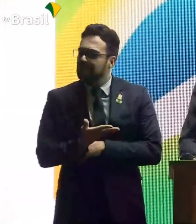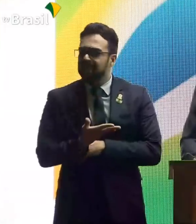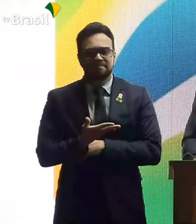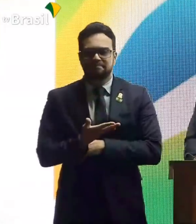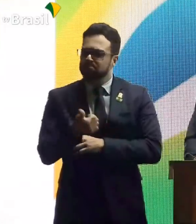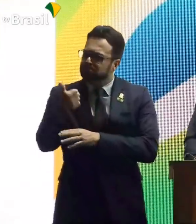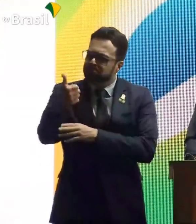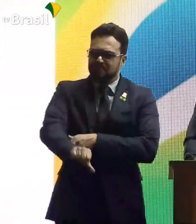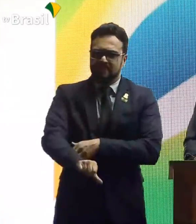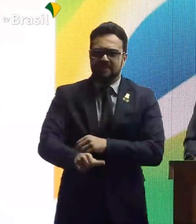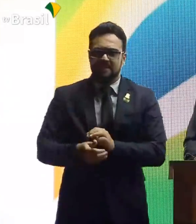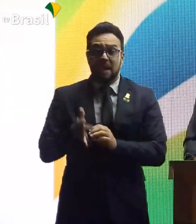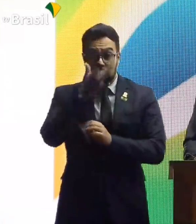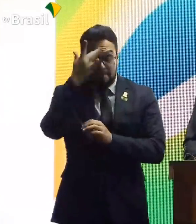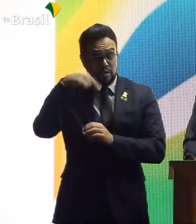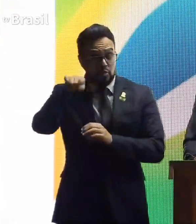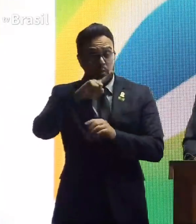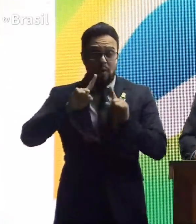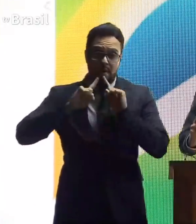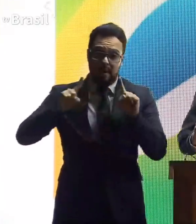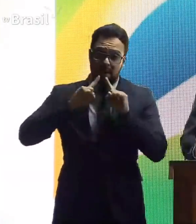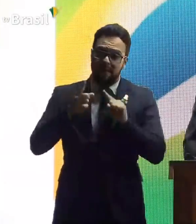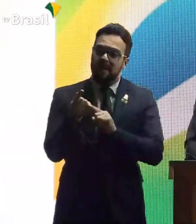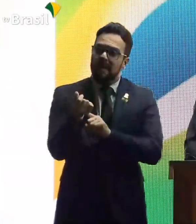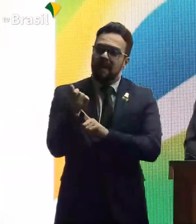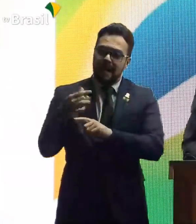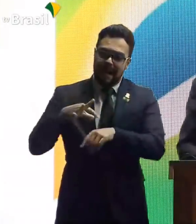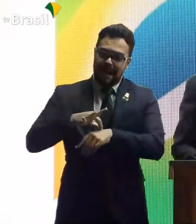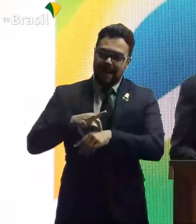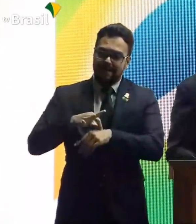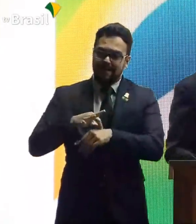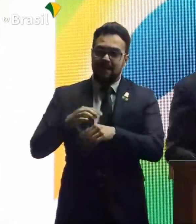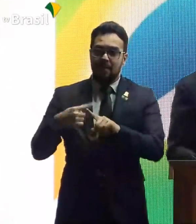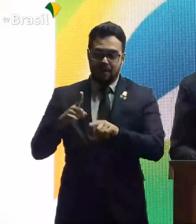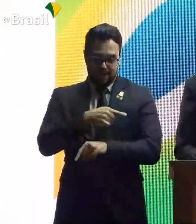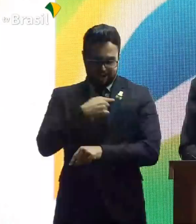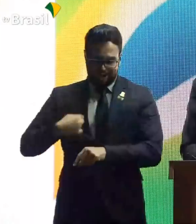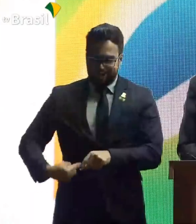Pessoal reclamando do preço da carne. A China está comprando.